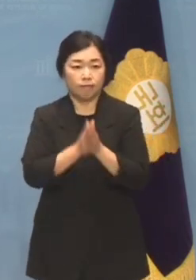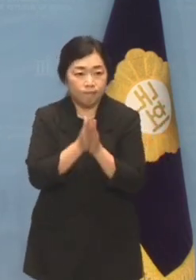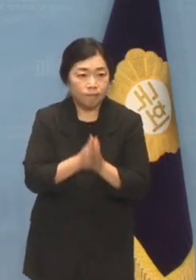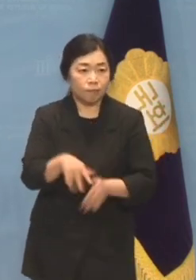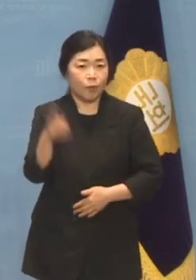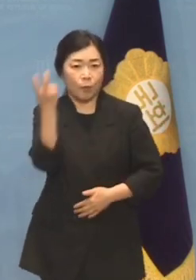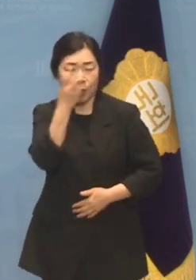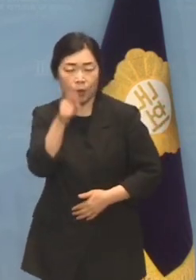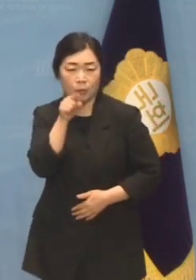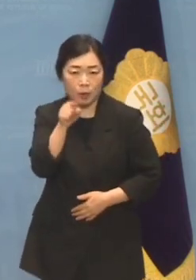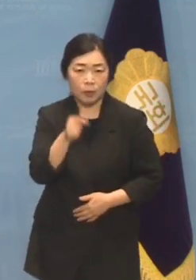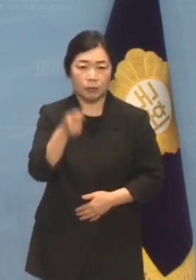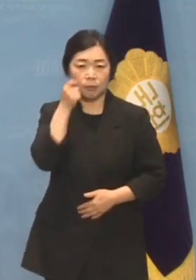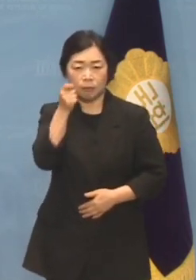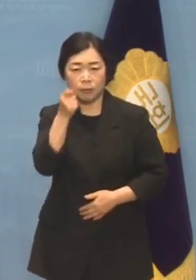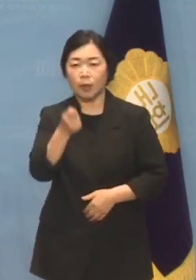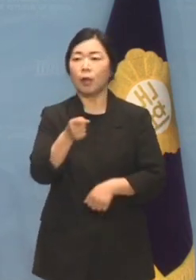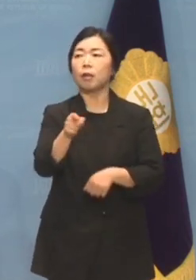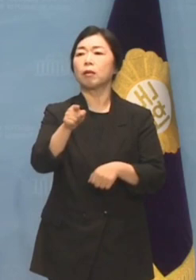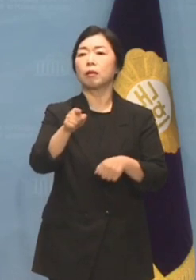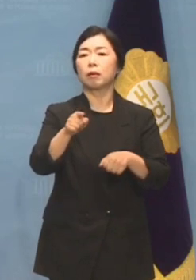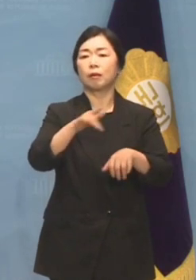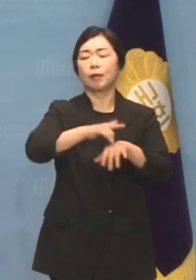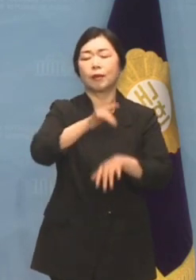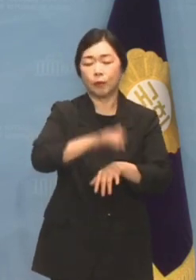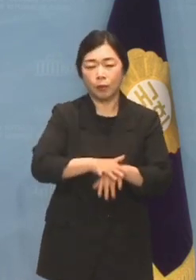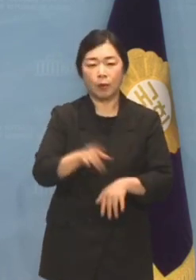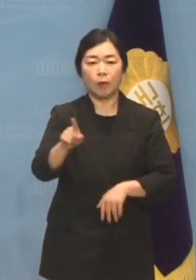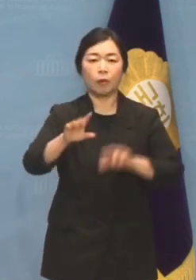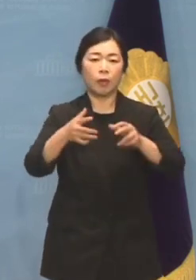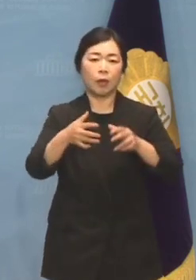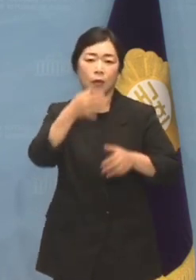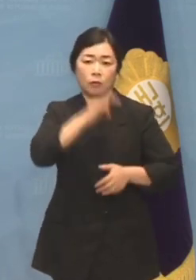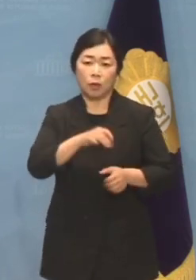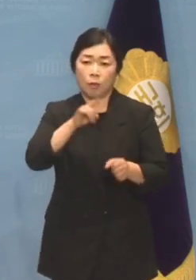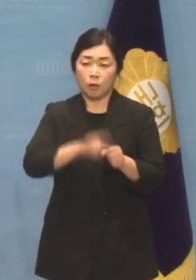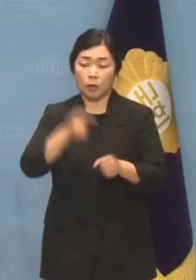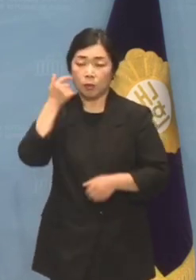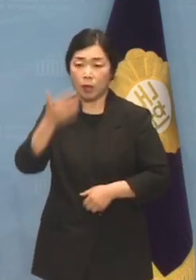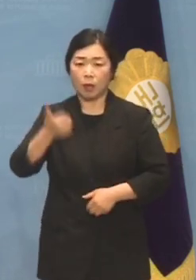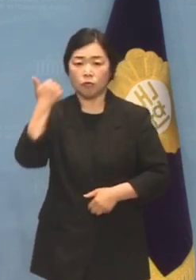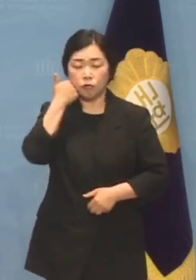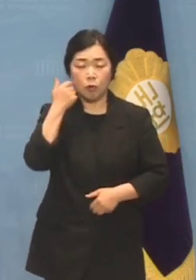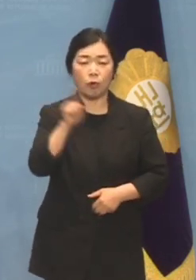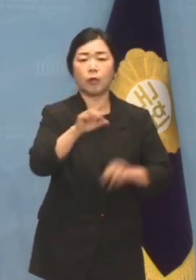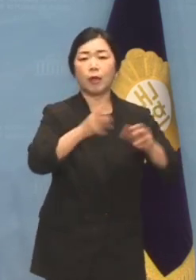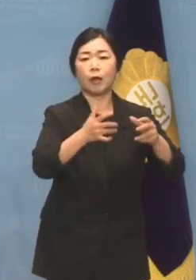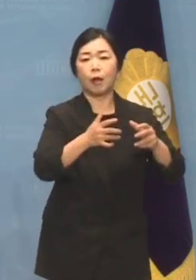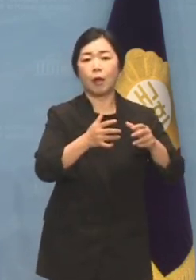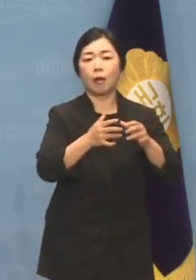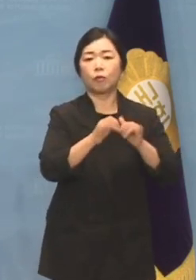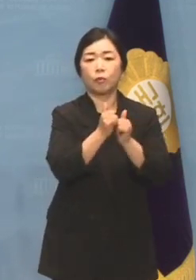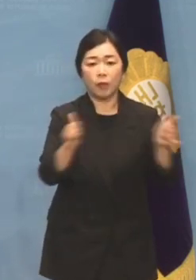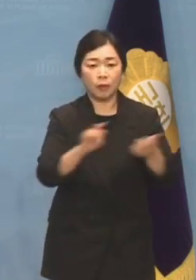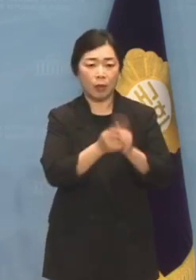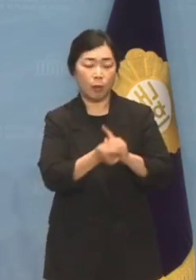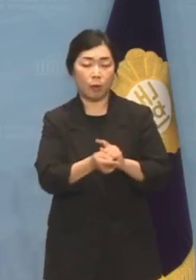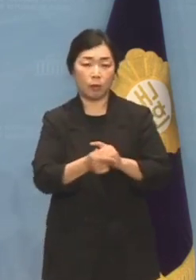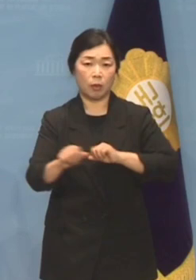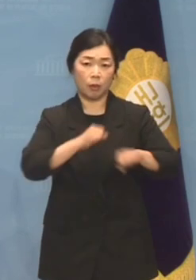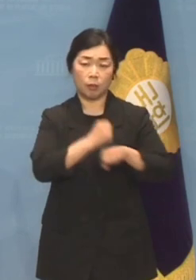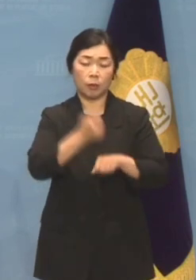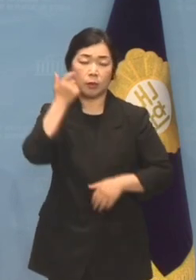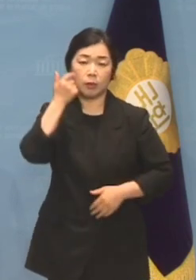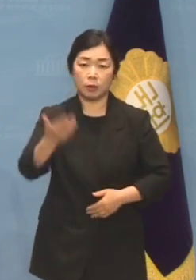선동머리에 골몰하는 더불어민주당은 도대체 어느 나라 국익을 위하고 어느 나라 국민을 대변하는 정당입니까?